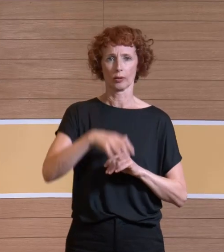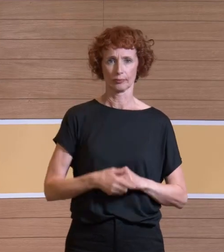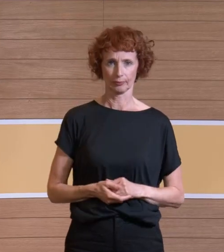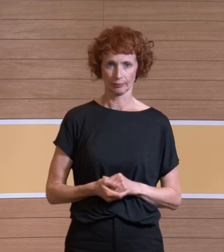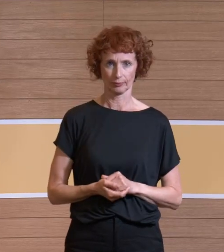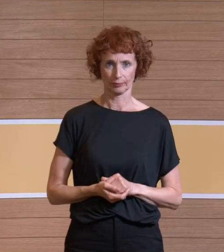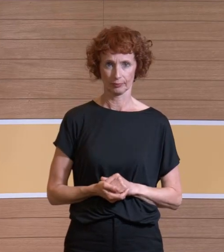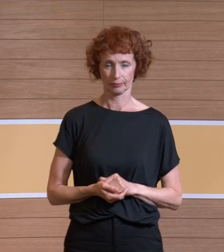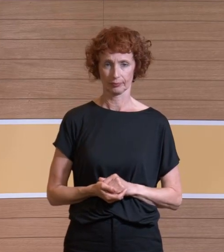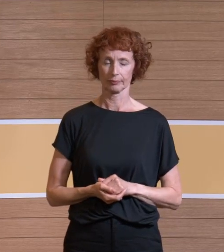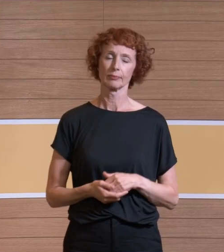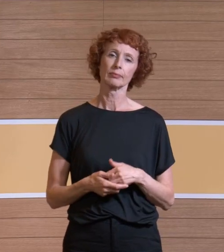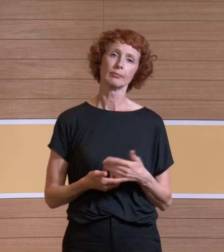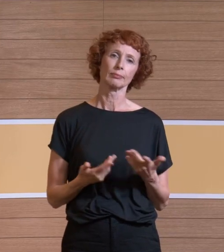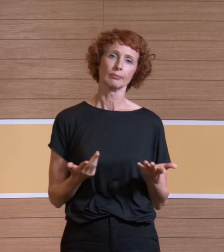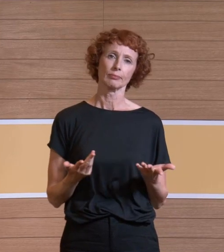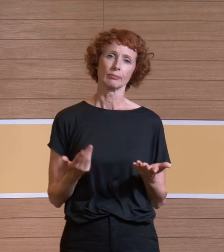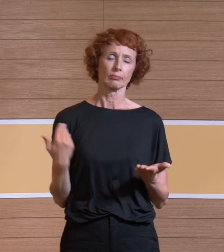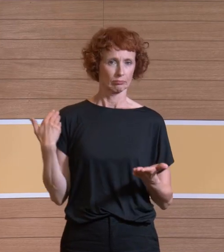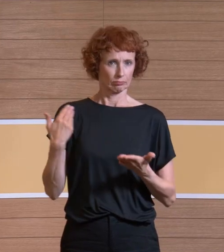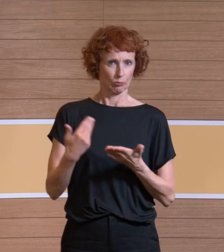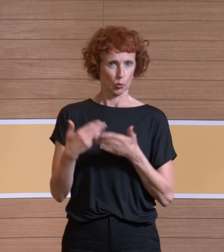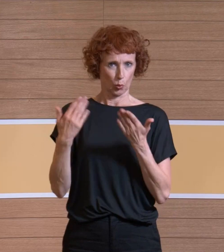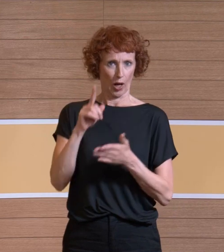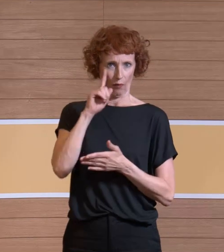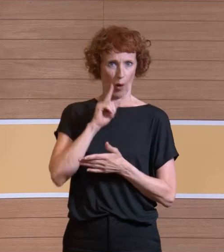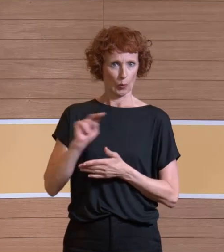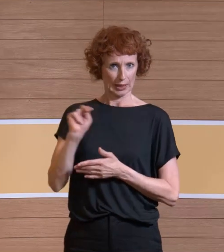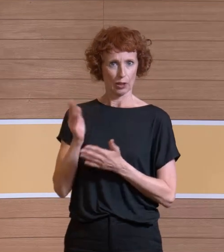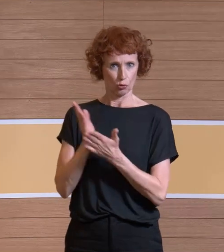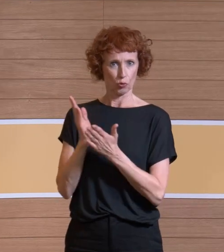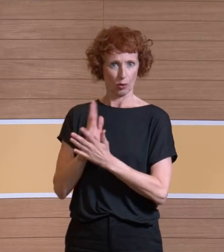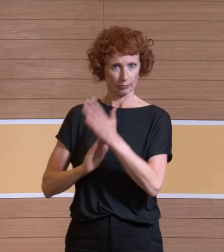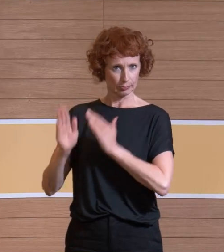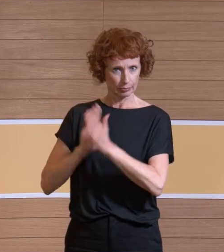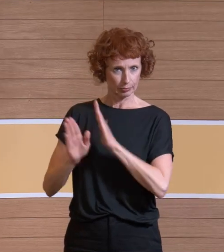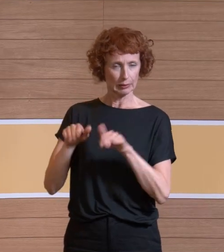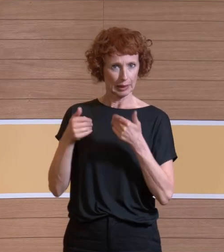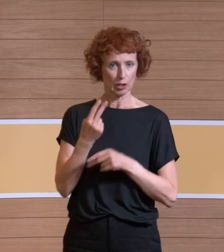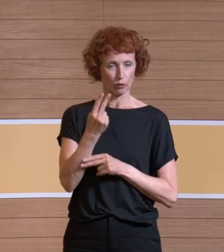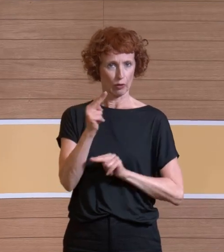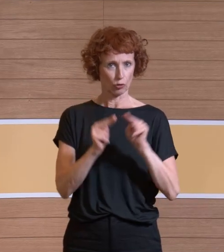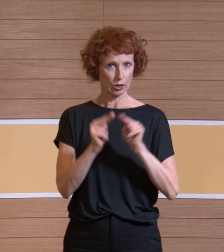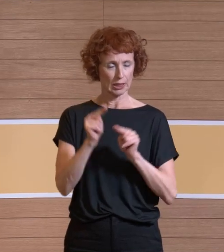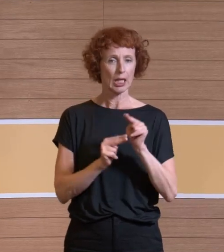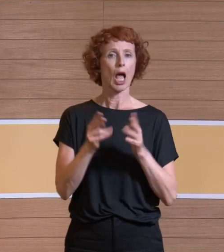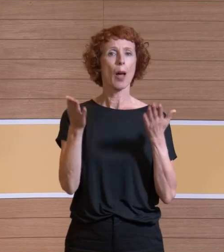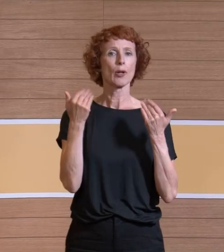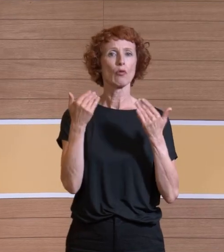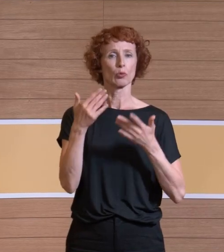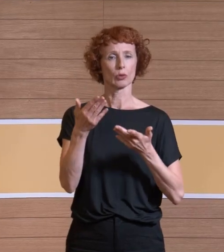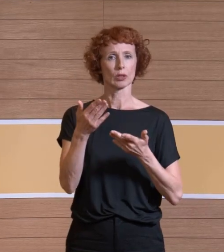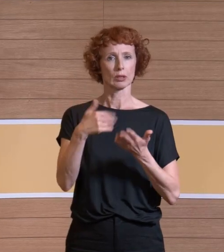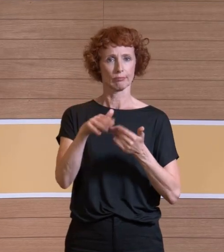habe jetzt, nachdem Frau Nisserie schon mal gezeigt hat, dass es grundsätzlich zwei Belüftungssysteme in Krankenhäusern, OPs gibt.